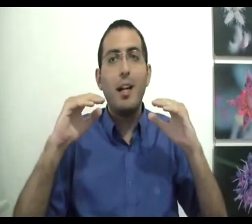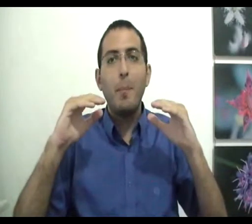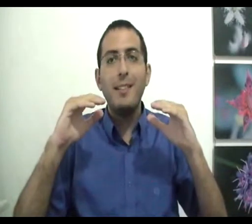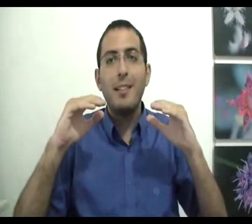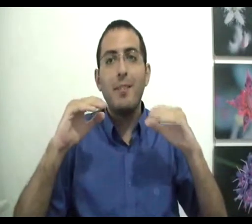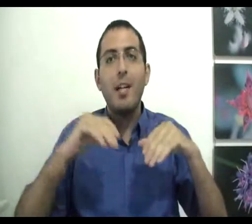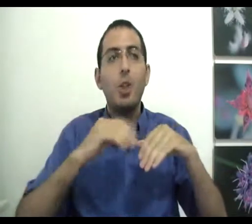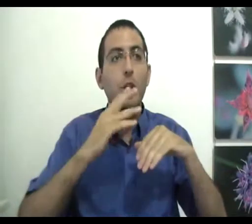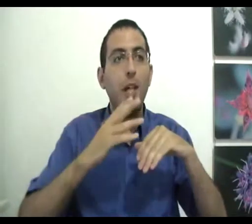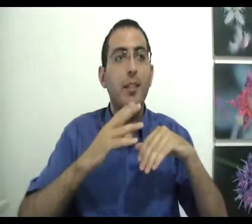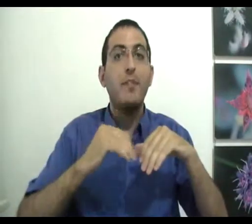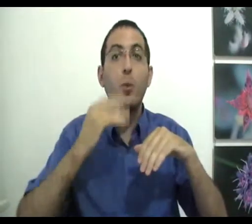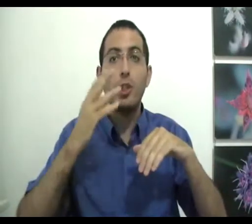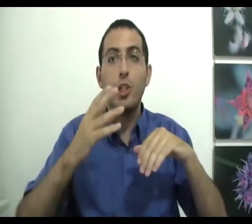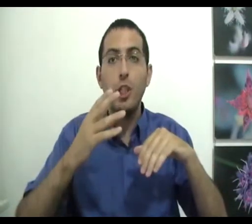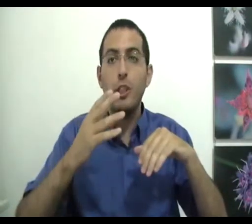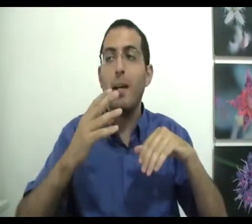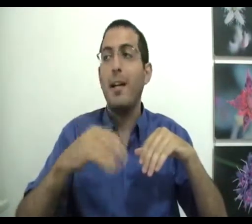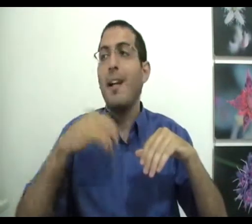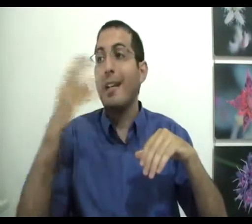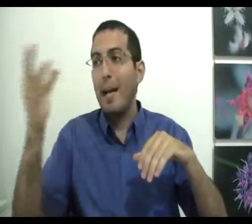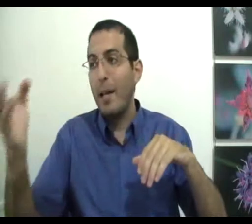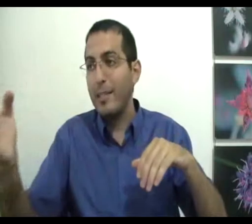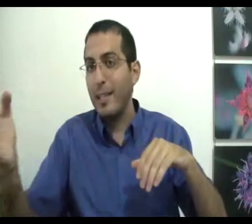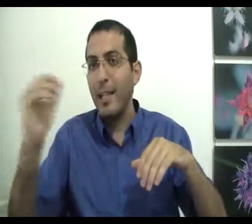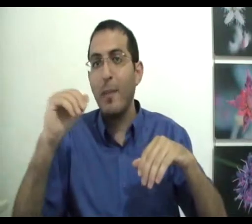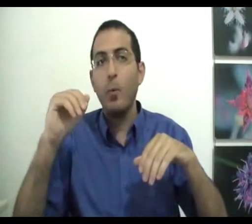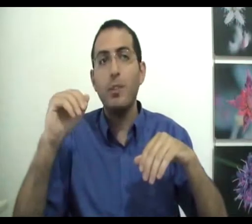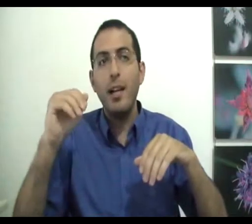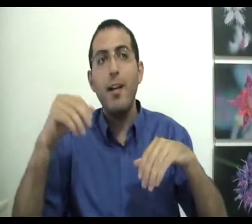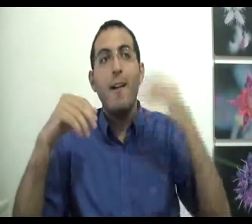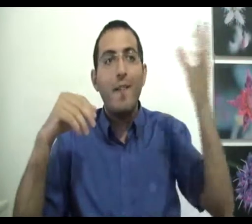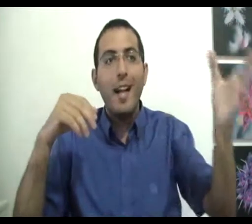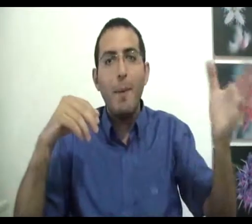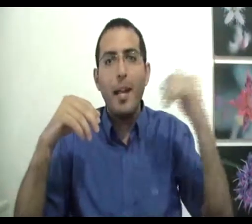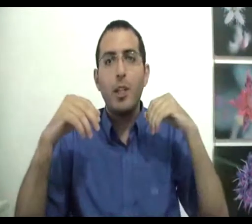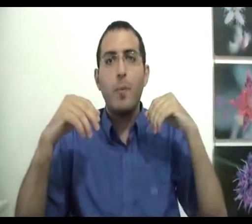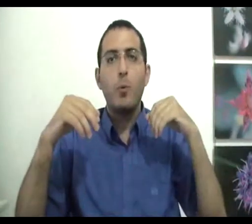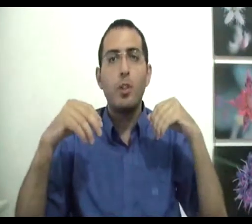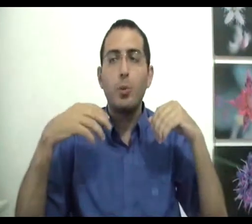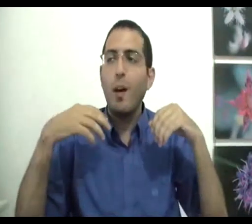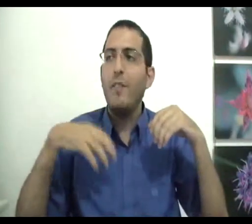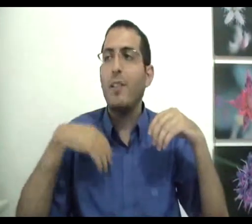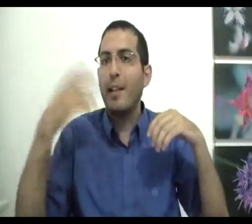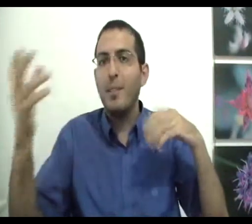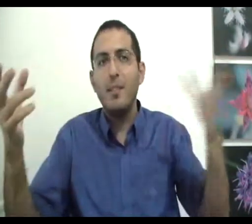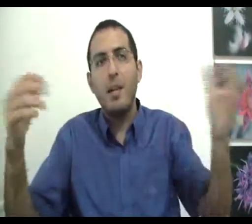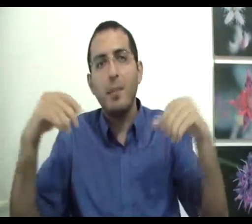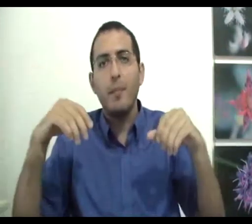לחפש את הדבר השלישי, את האפשרות השלישית שבה גם השכל יהיה מרוצה וגם הרגישי מרוצה שתוכל לבטא גם את זה וגם את זה